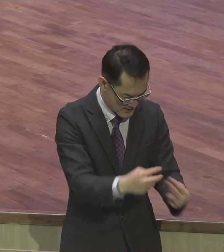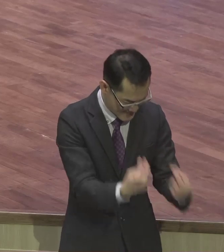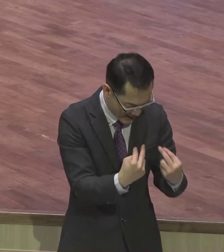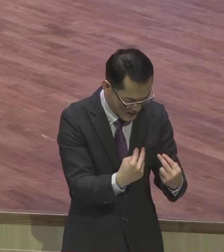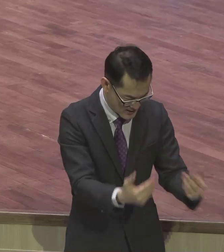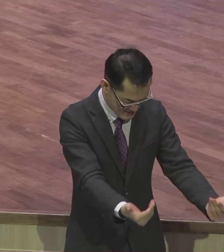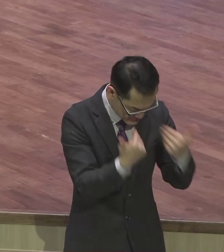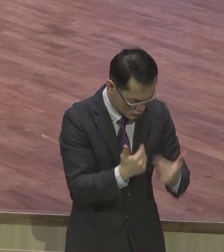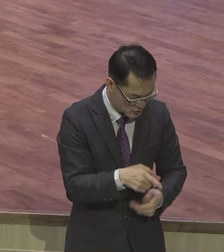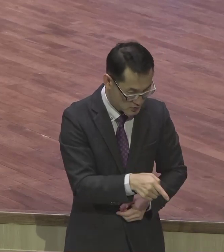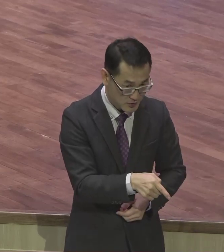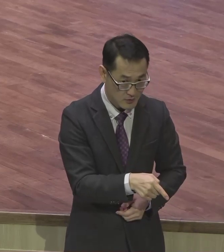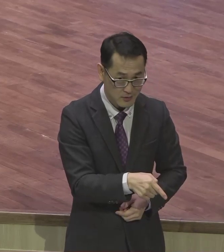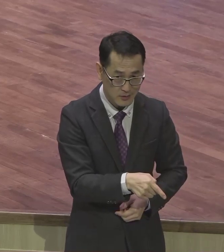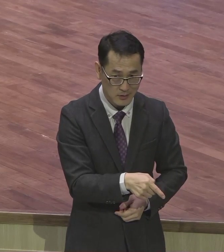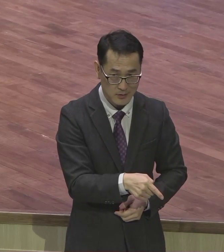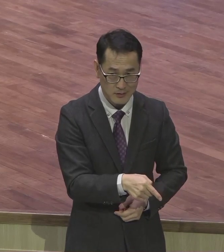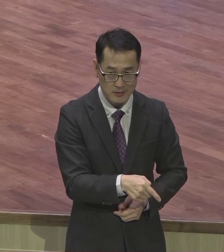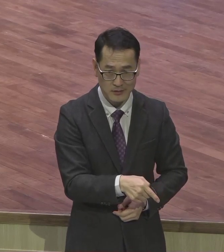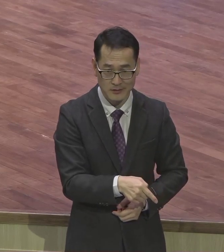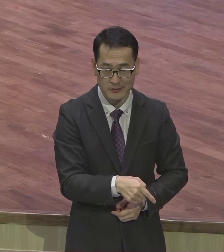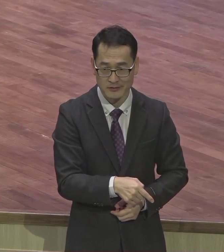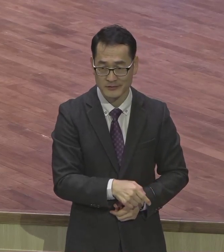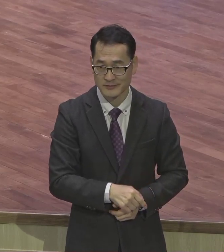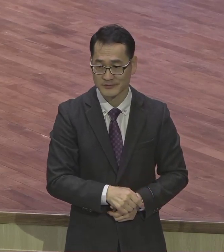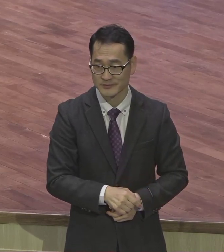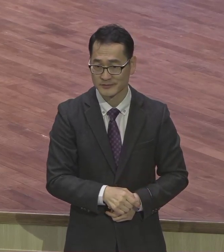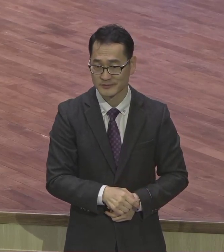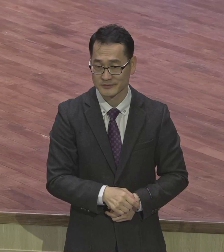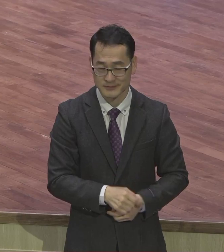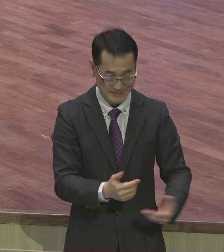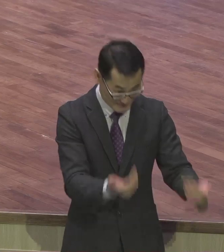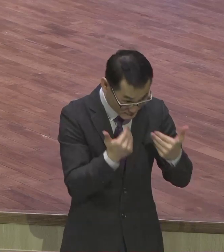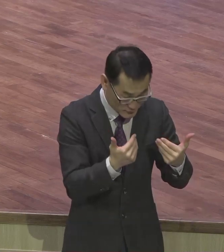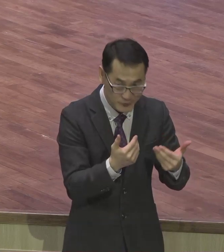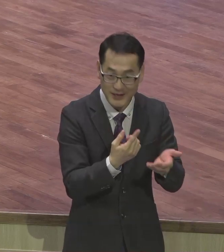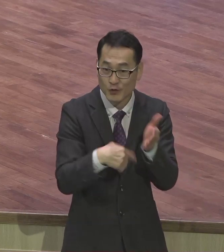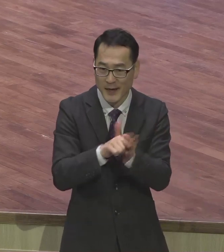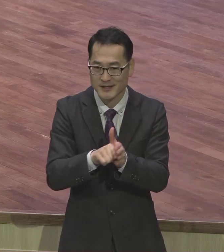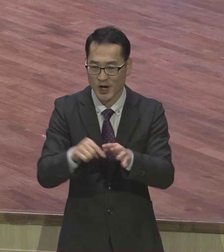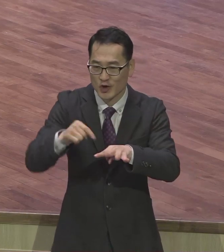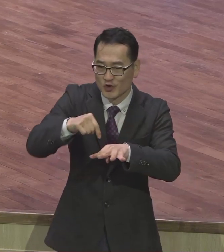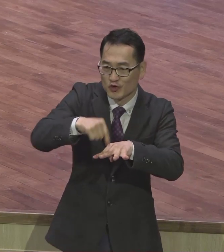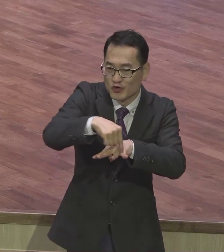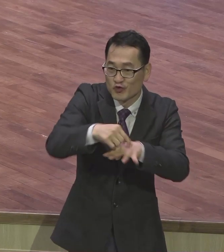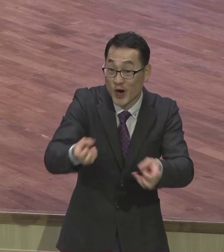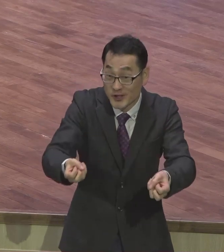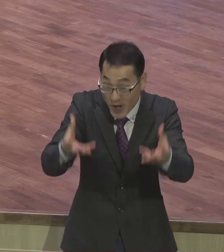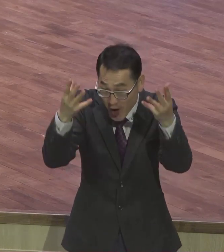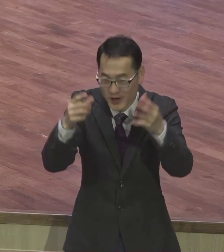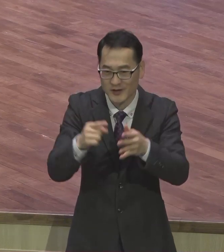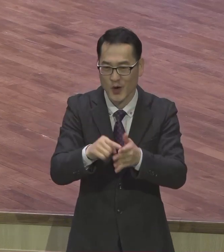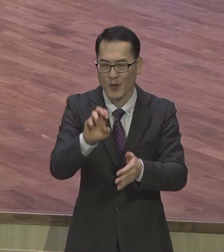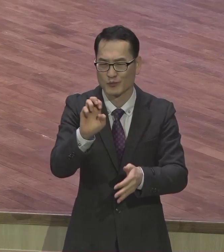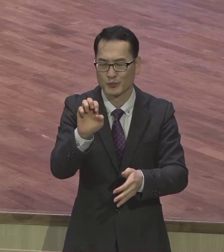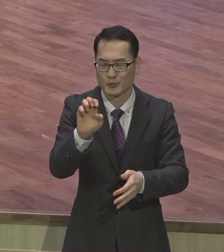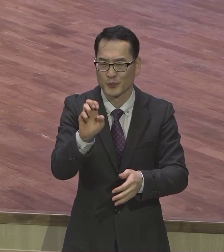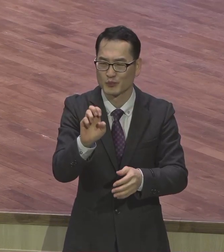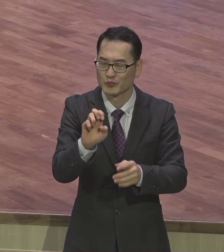많이 만들어놨냐. 6월절 무교절 초실절 오순절 나팔절 초막절